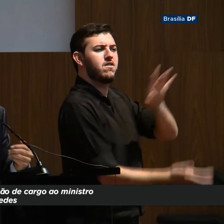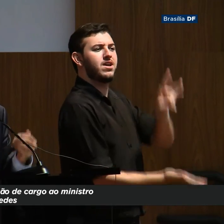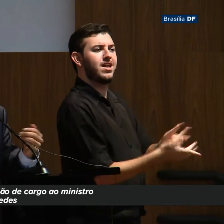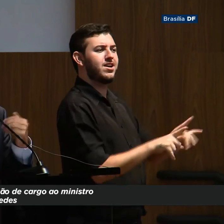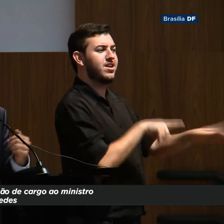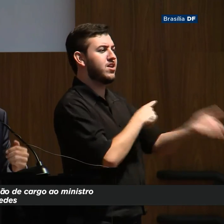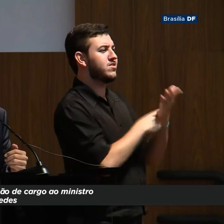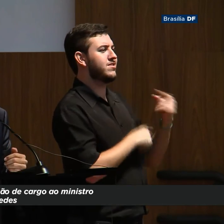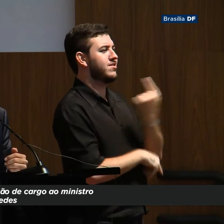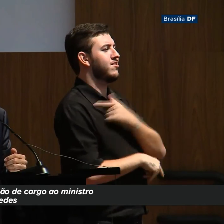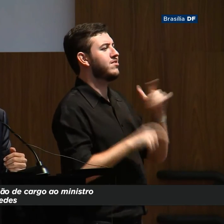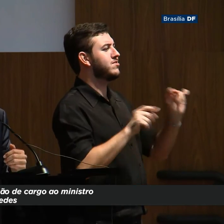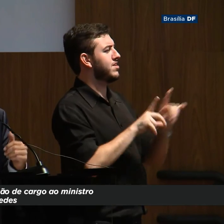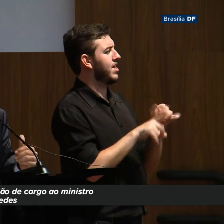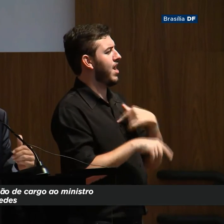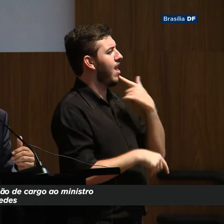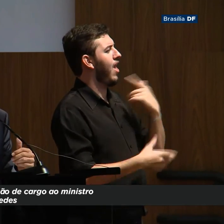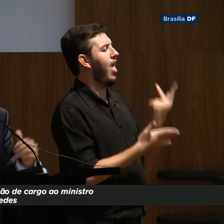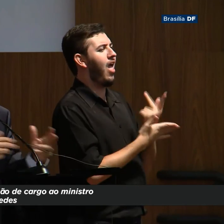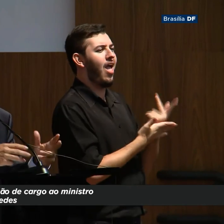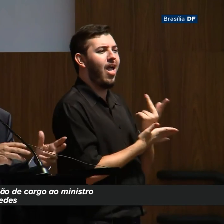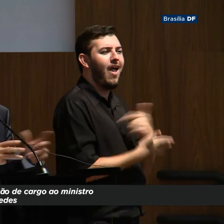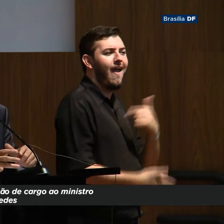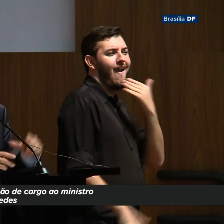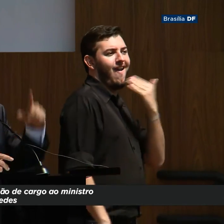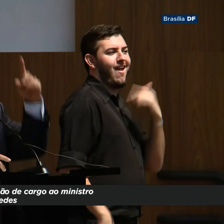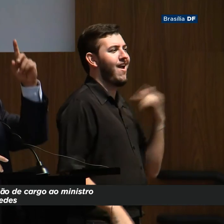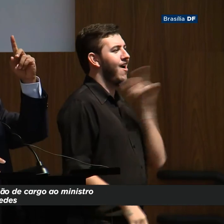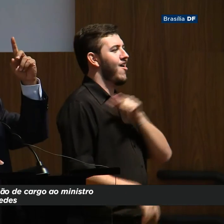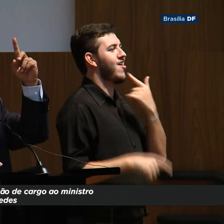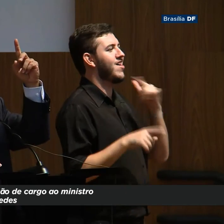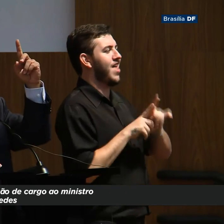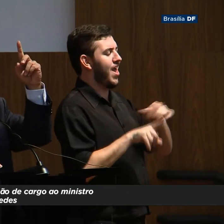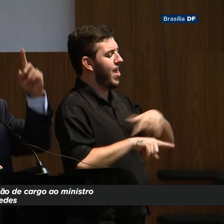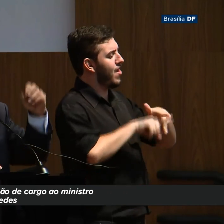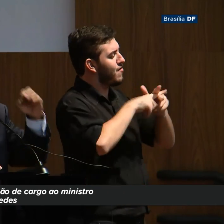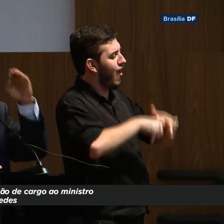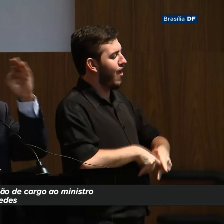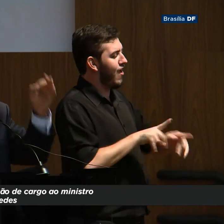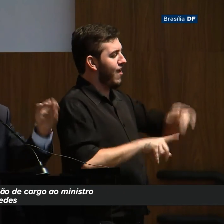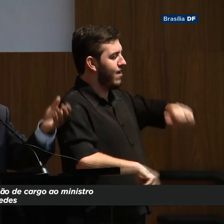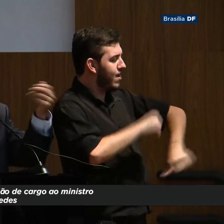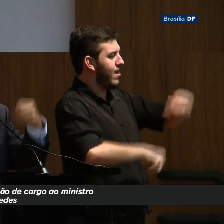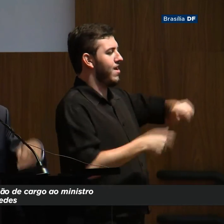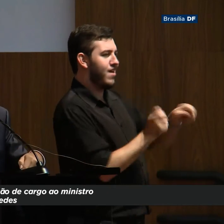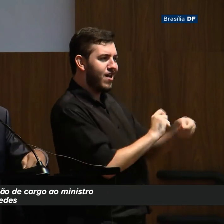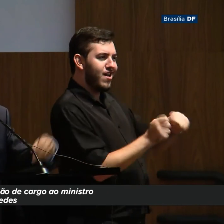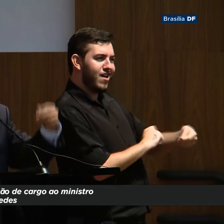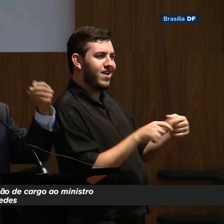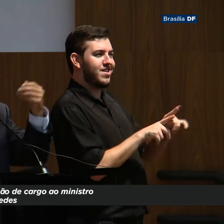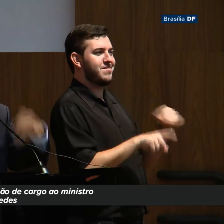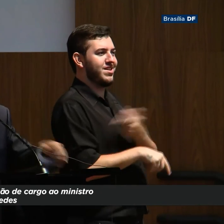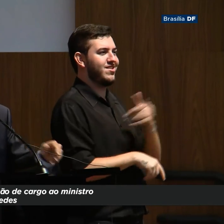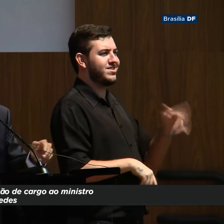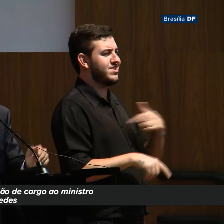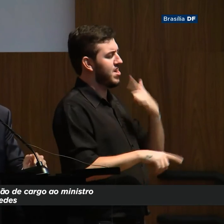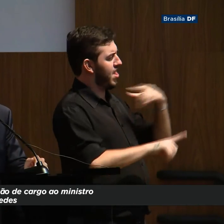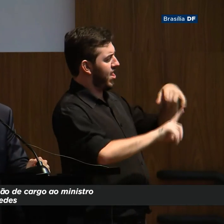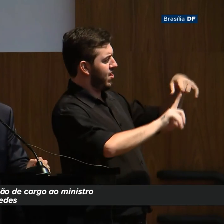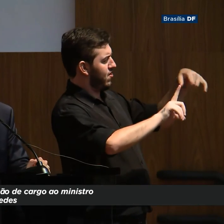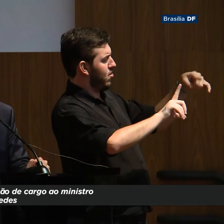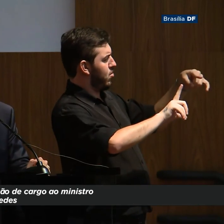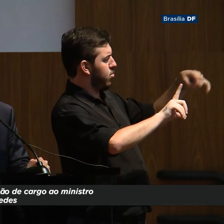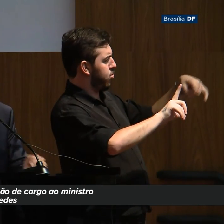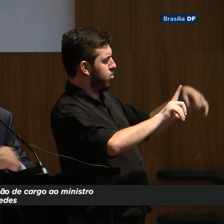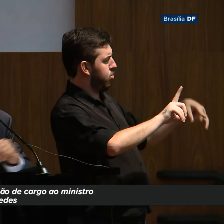nos recuperar dos próprios erros, quando a gente comete um erro, congela a preço, errado, vai para uma hiperinflação, nós fomos para uma hiperinflação e saímos aprendendo com